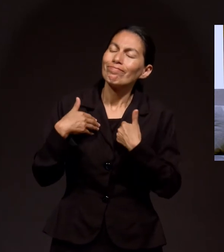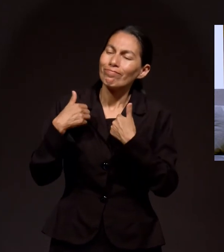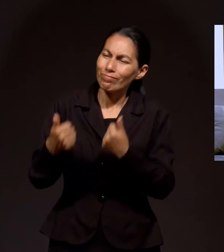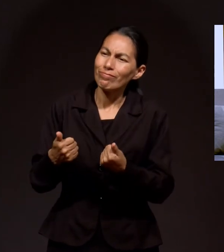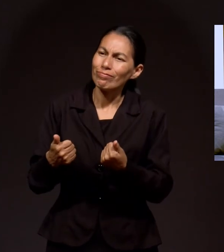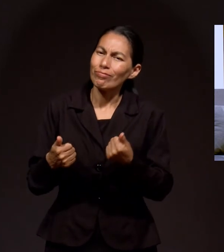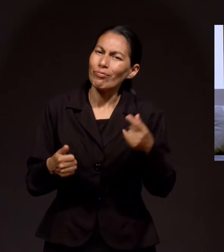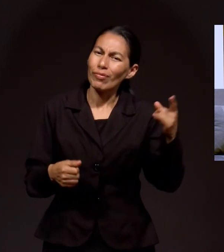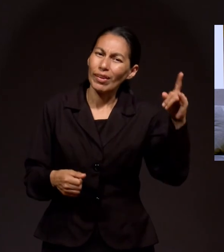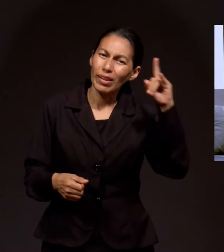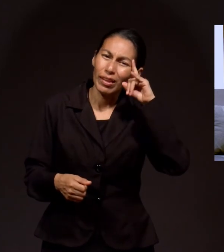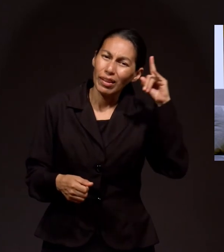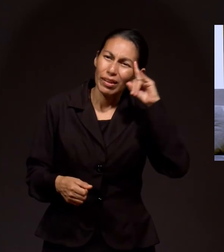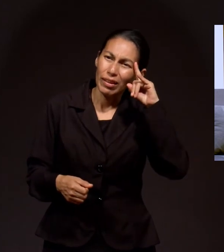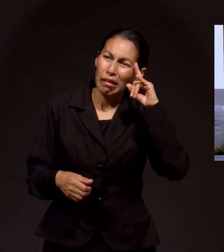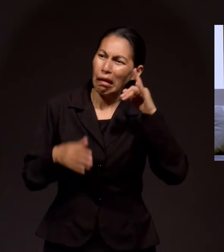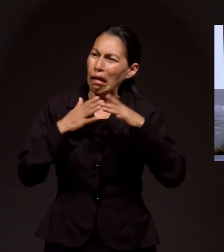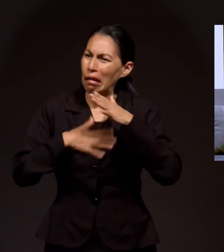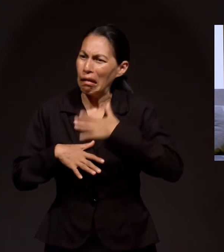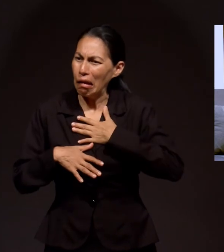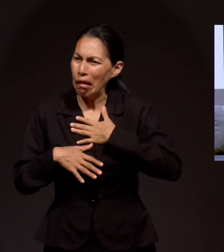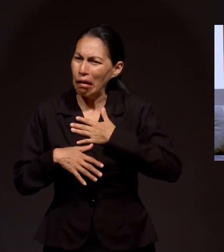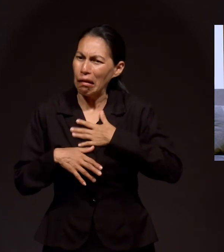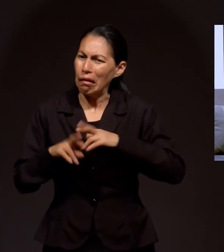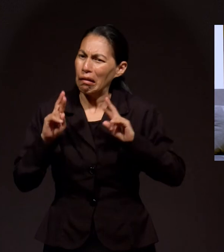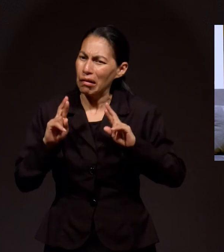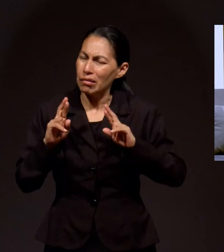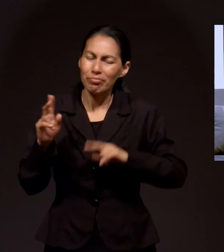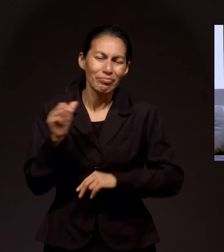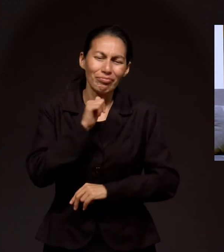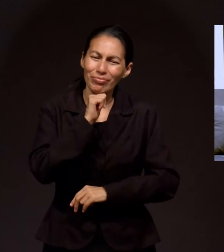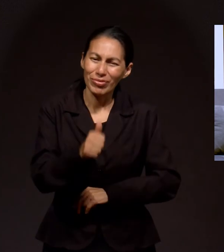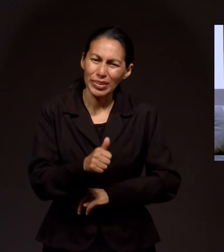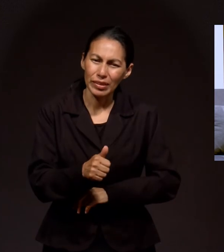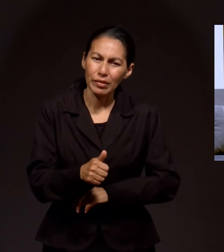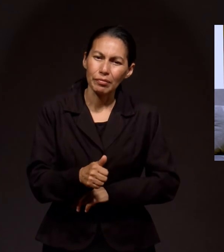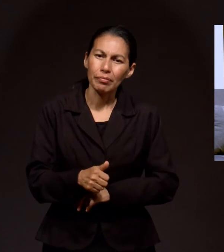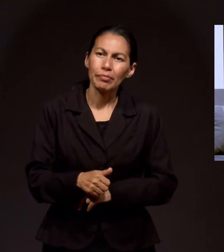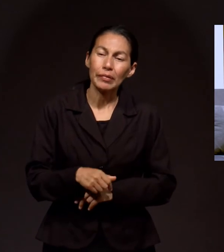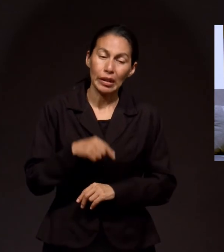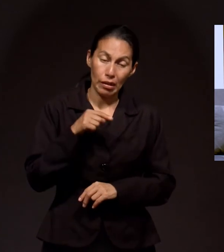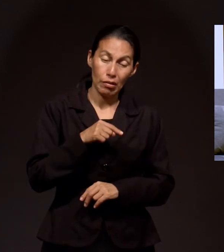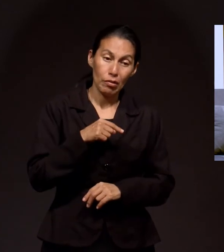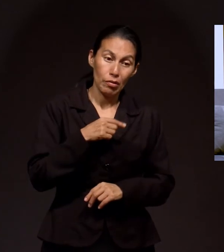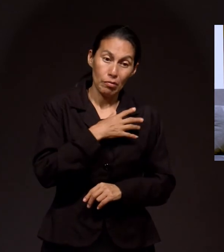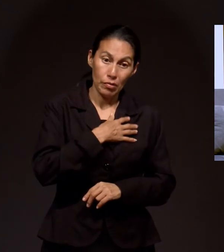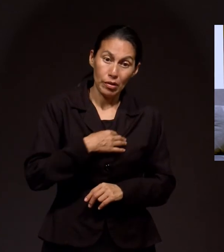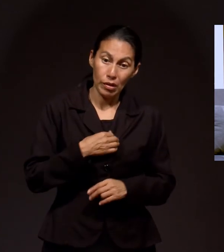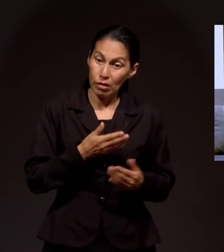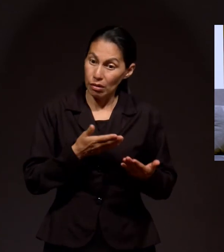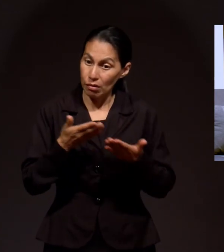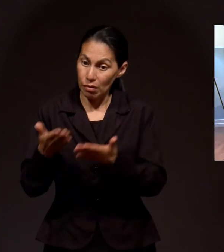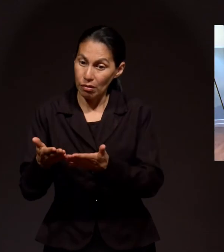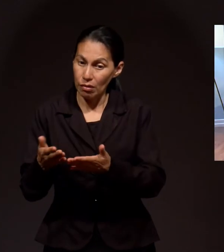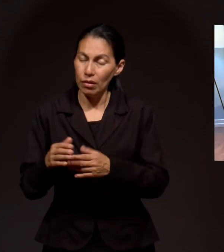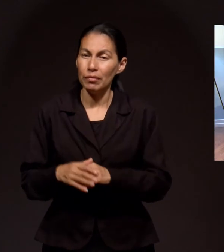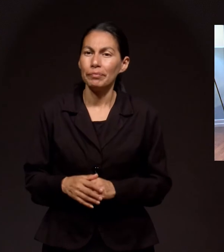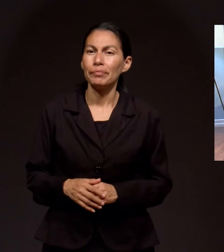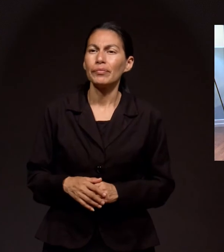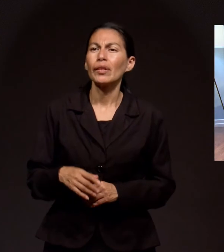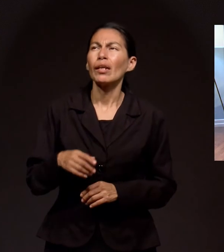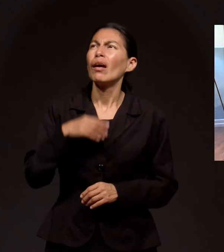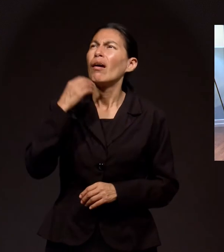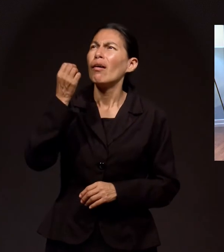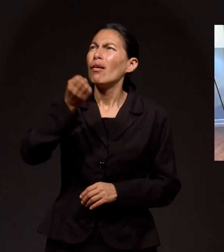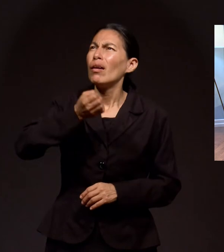nunca se va a alcanzar para destruirnos. El carro se volvió nada donde yo llevaba a mi hija a la escuela. Así que,